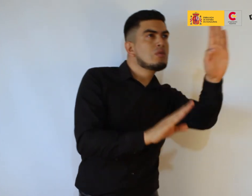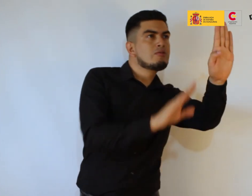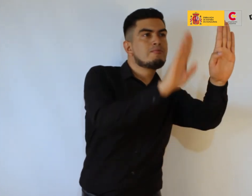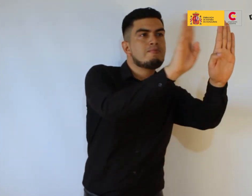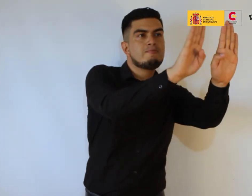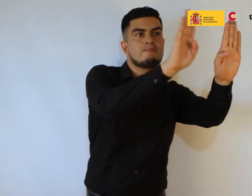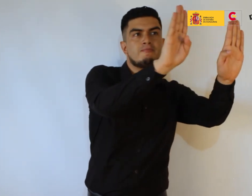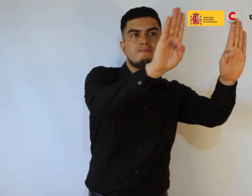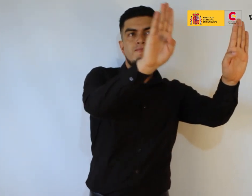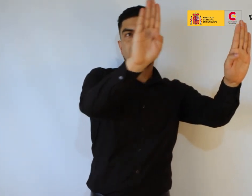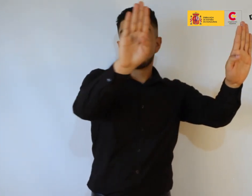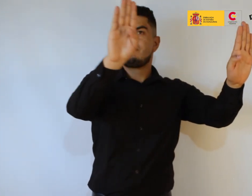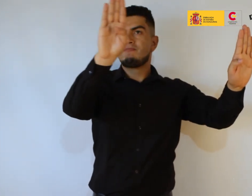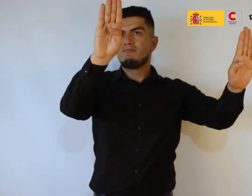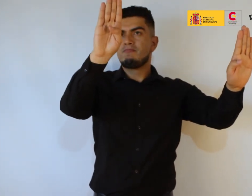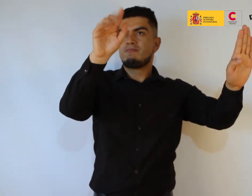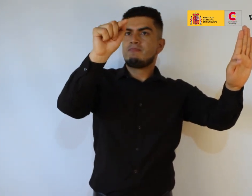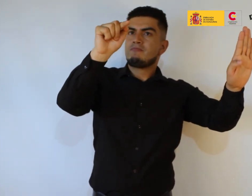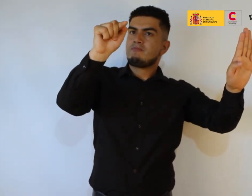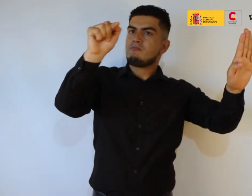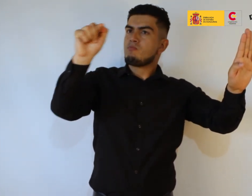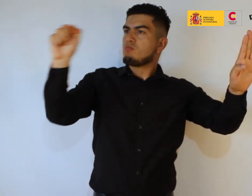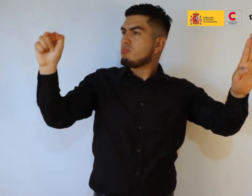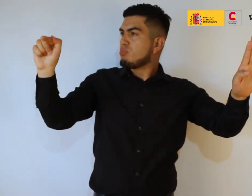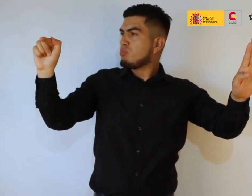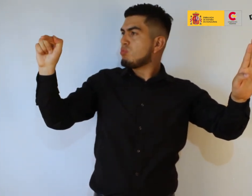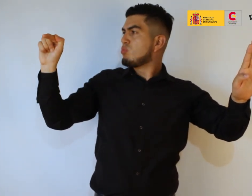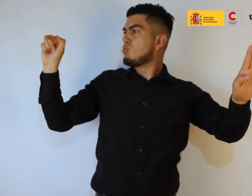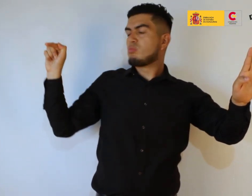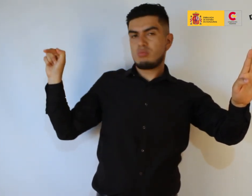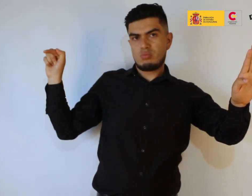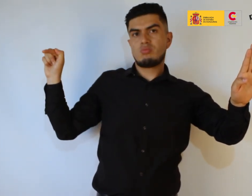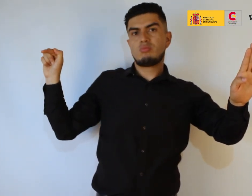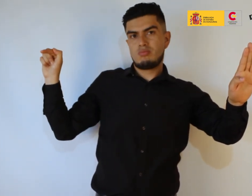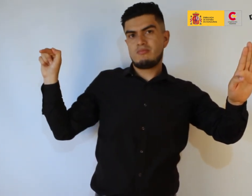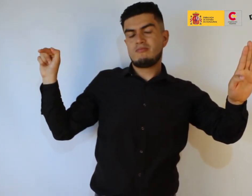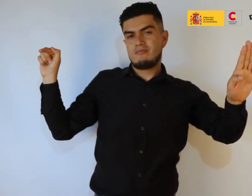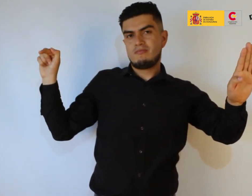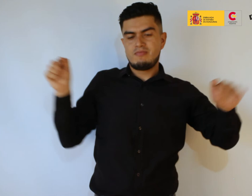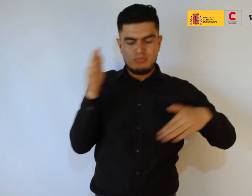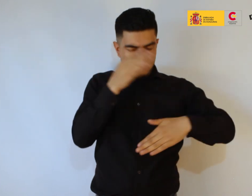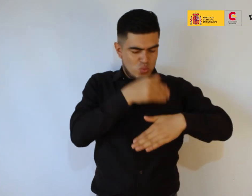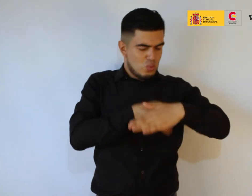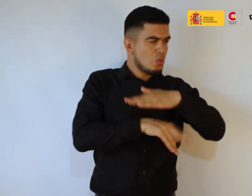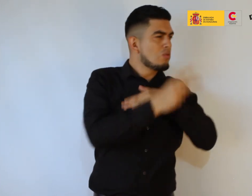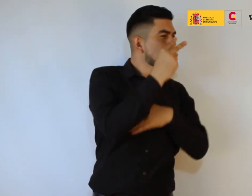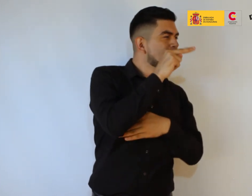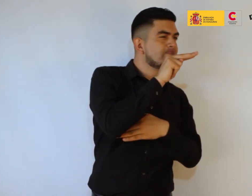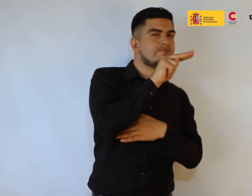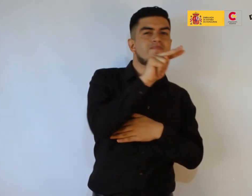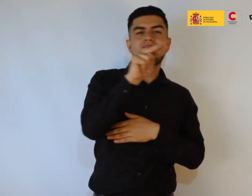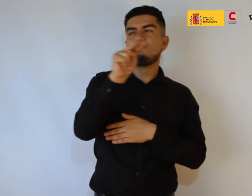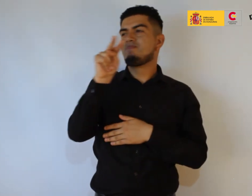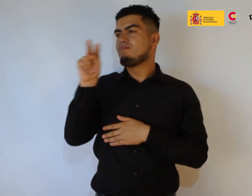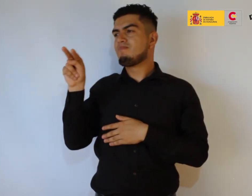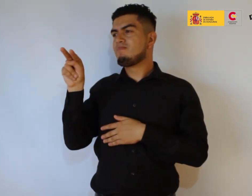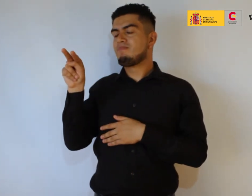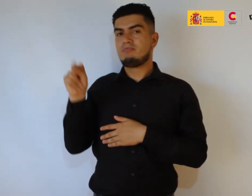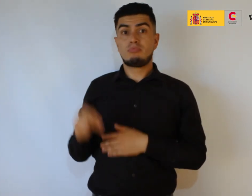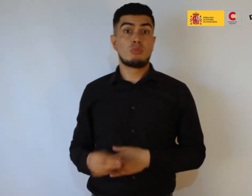puestas sobre la pared a la altura de los ojos, que continúa con mis dibujos. El azul, que predomina también en la